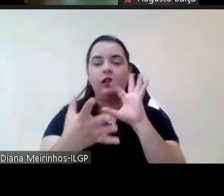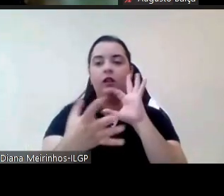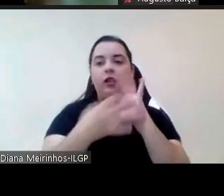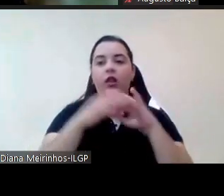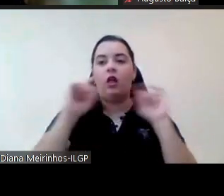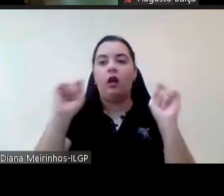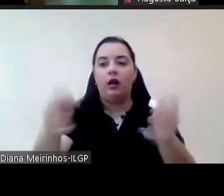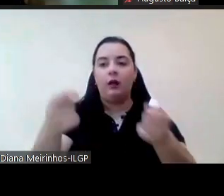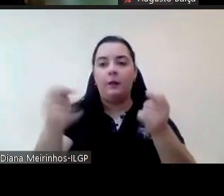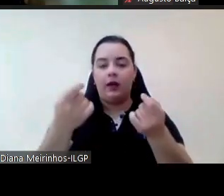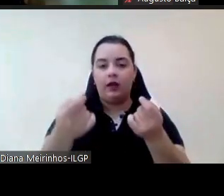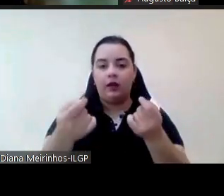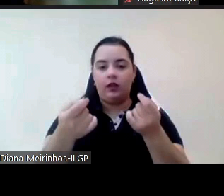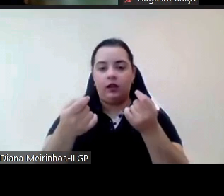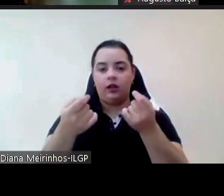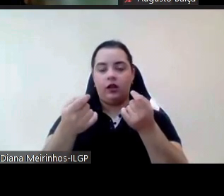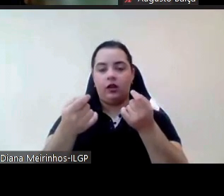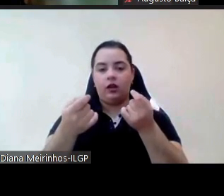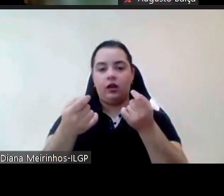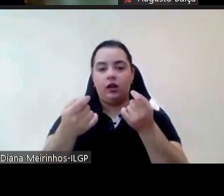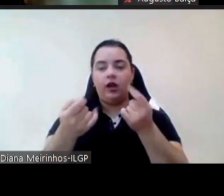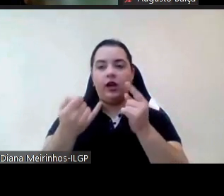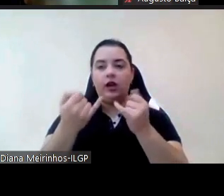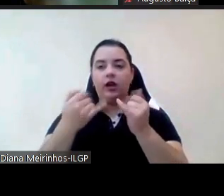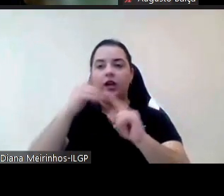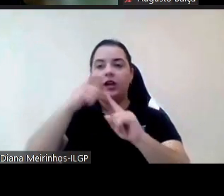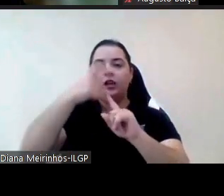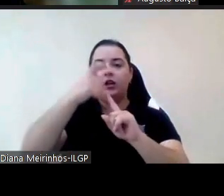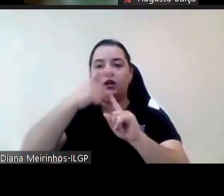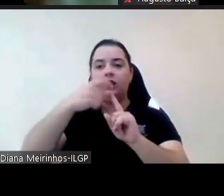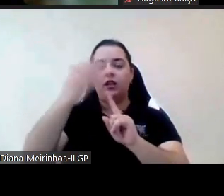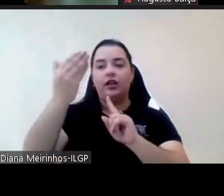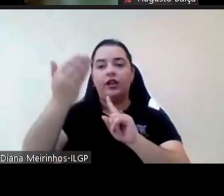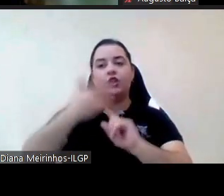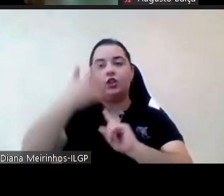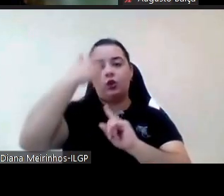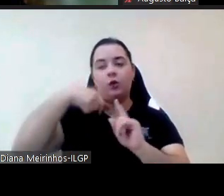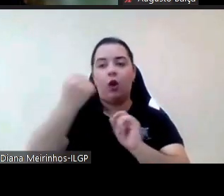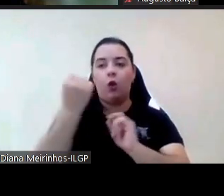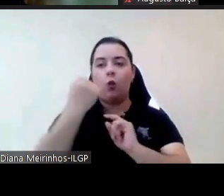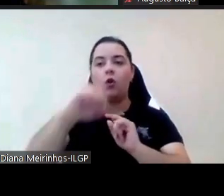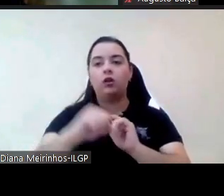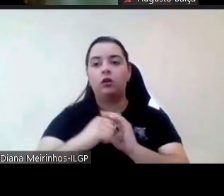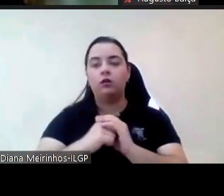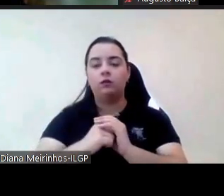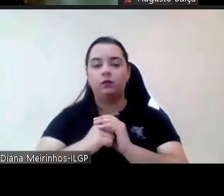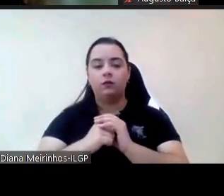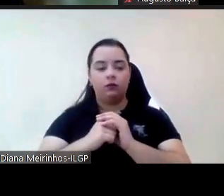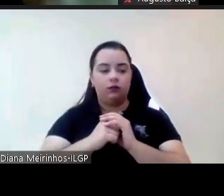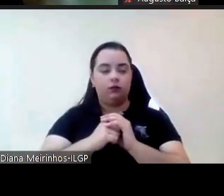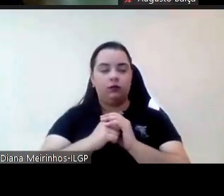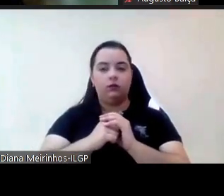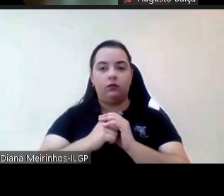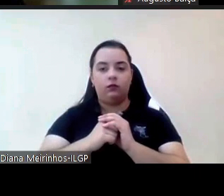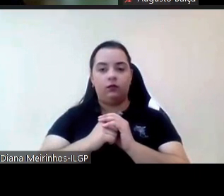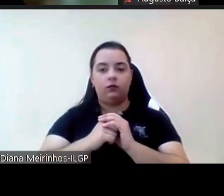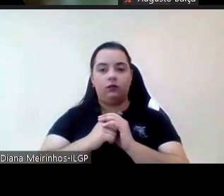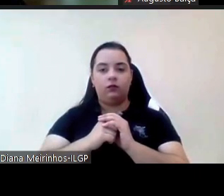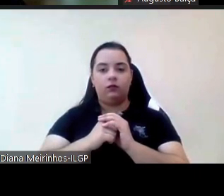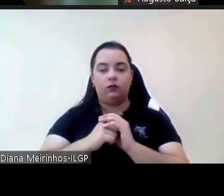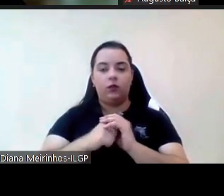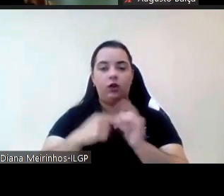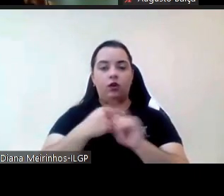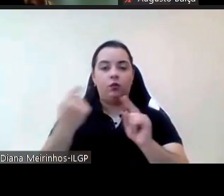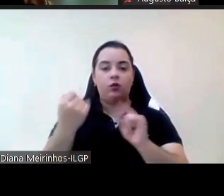contra os castigos corporais agora quer dizer porque o Instituto é uma ONG